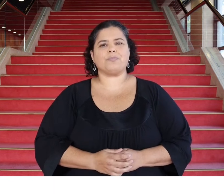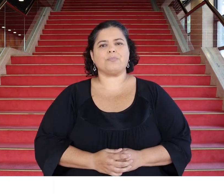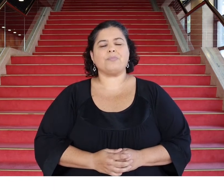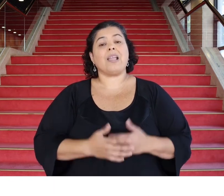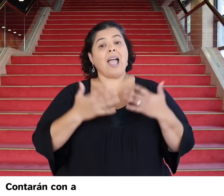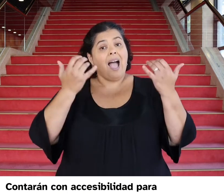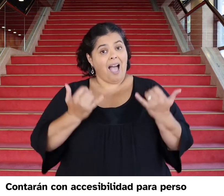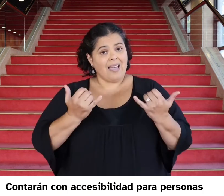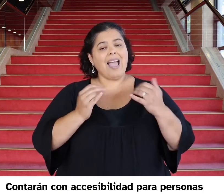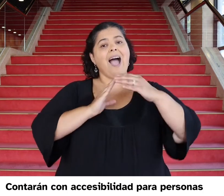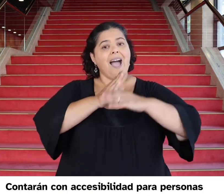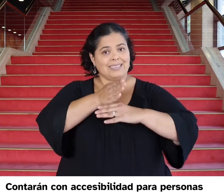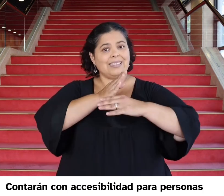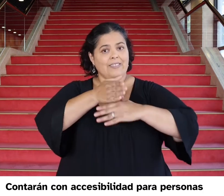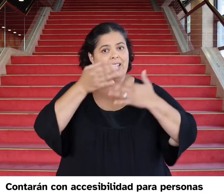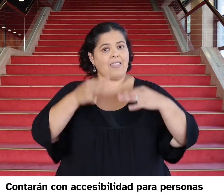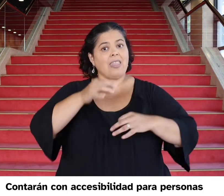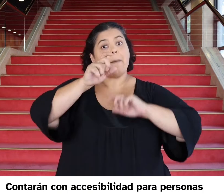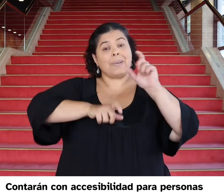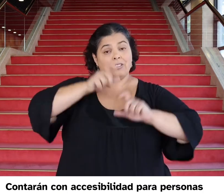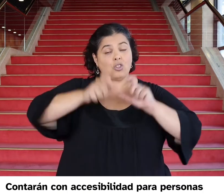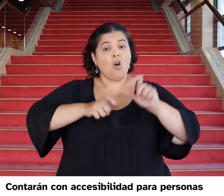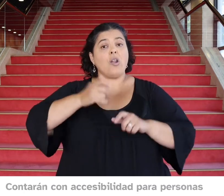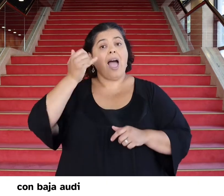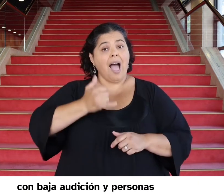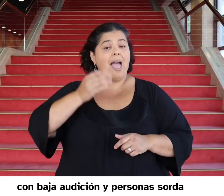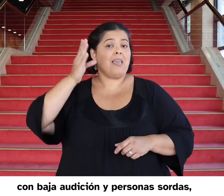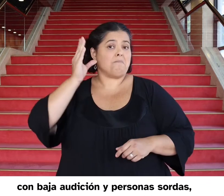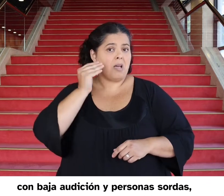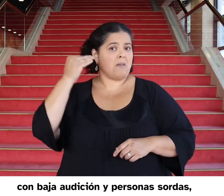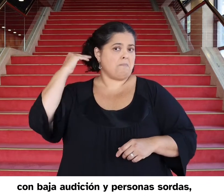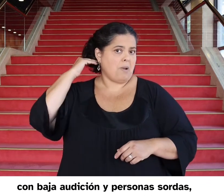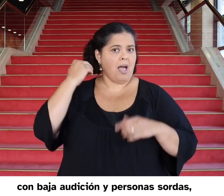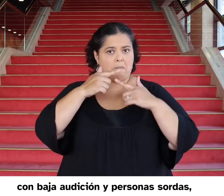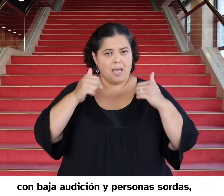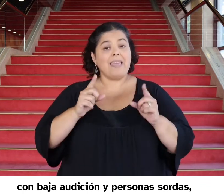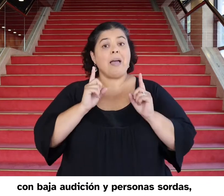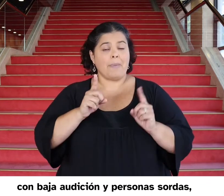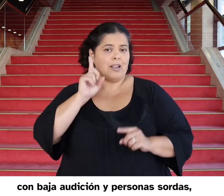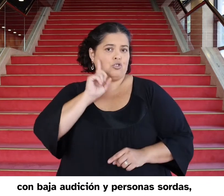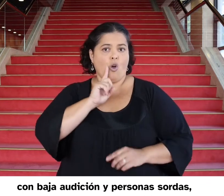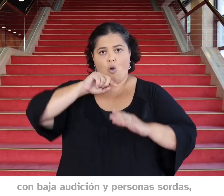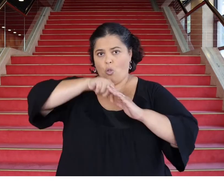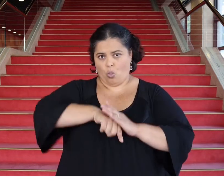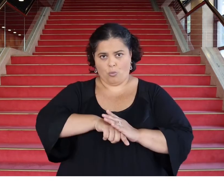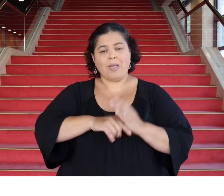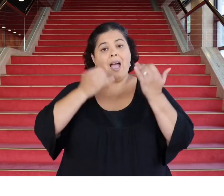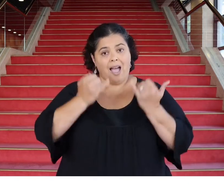Contarán con accesibilidad para personas con baja audición y personas sordas, interpretación en lengua de señas y